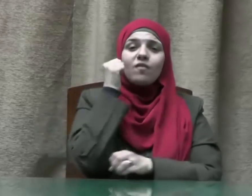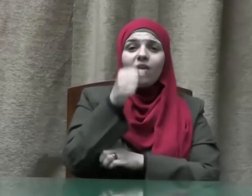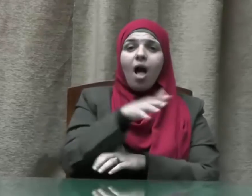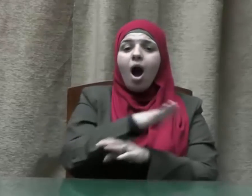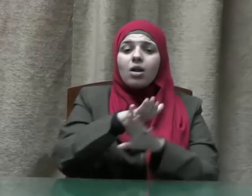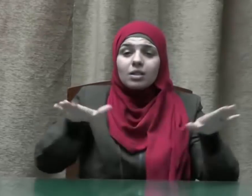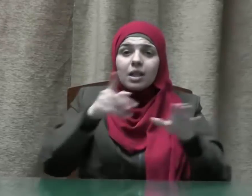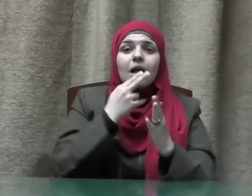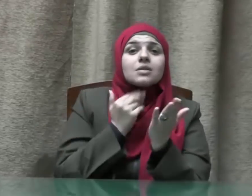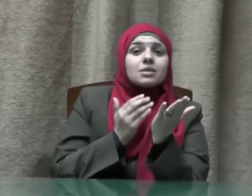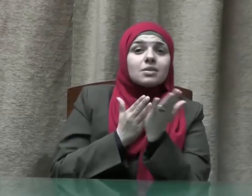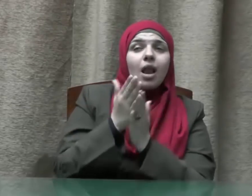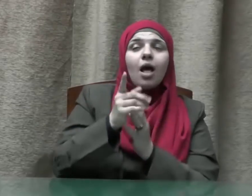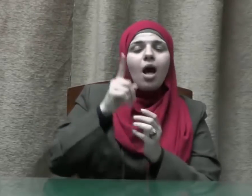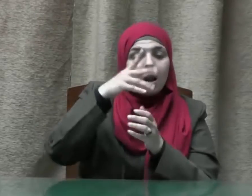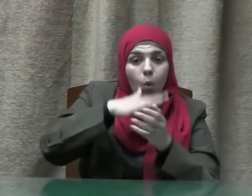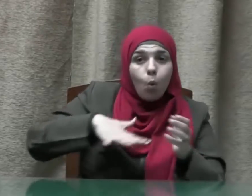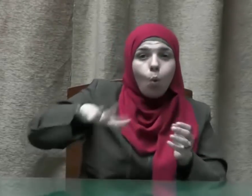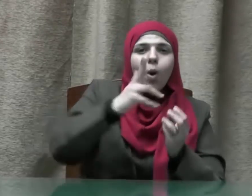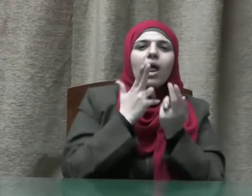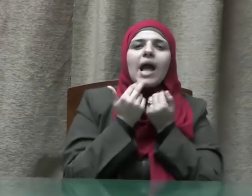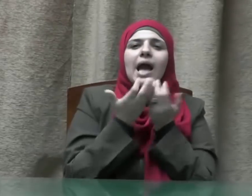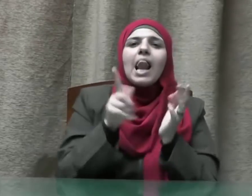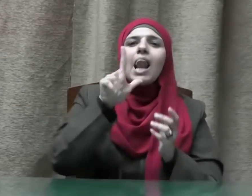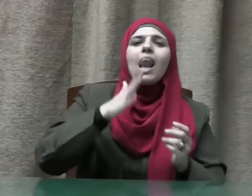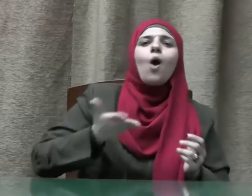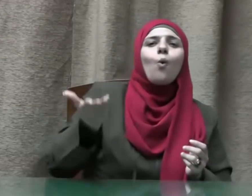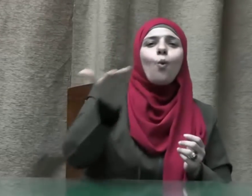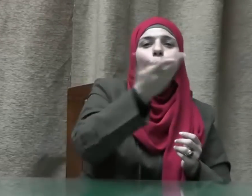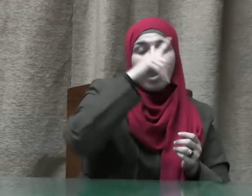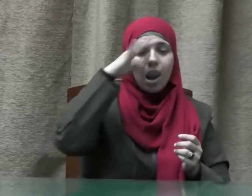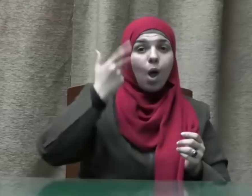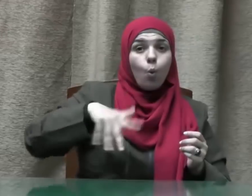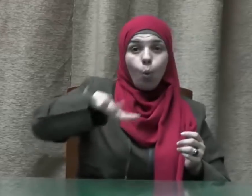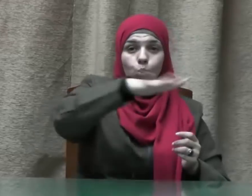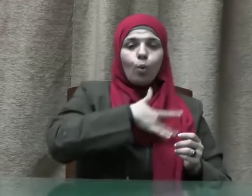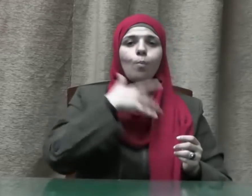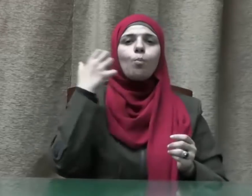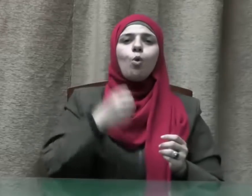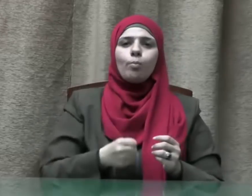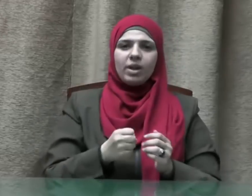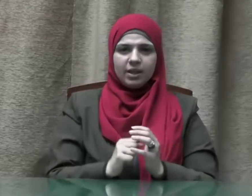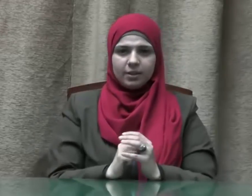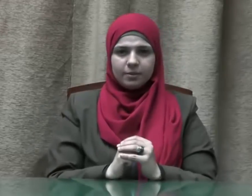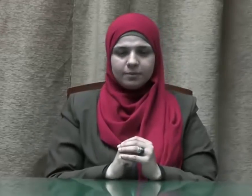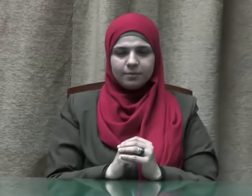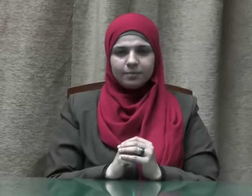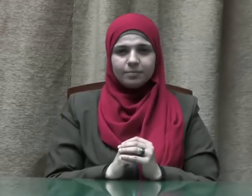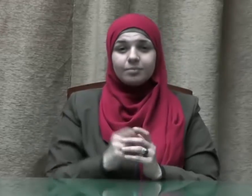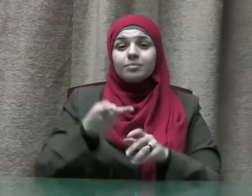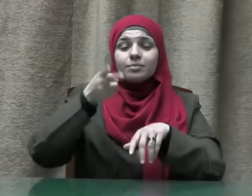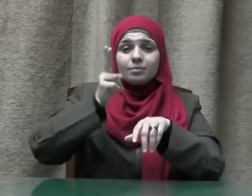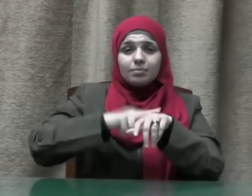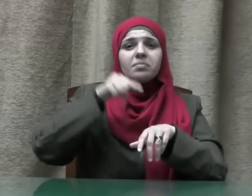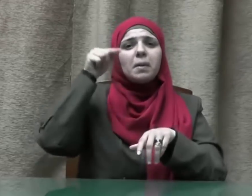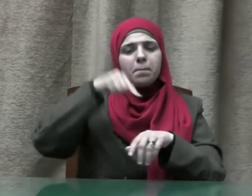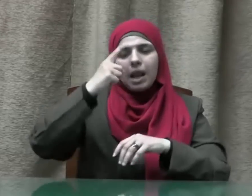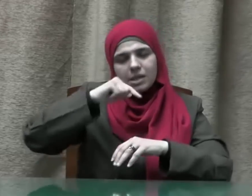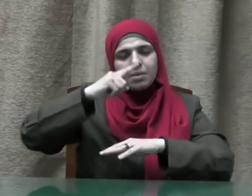ذلكم خير لكم إن كنتم مؤمنين ومن آداب السوق